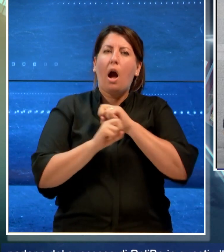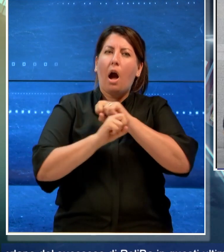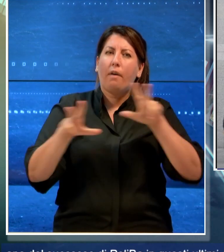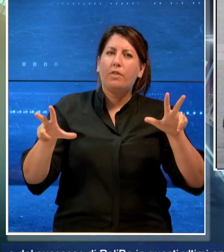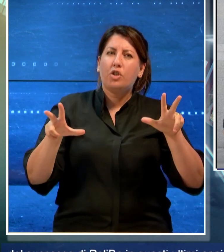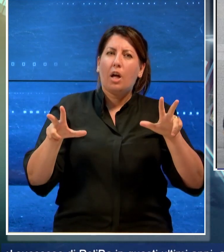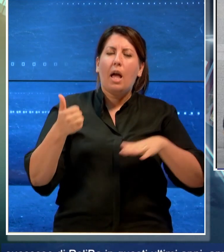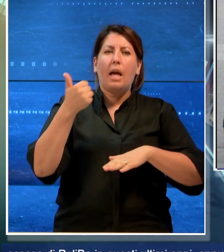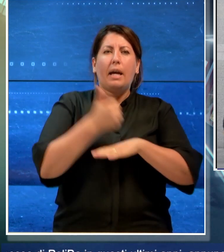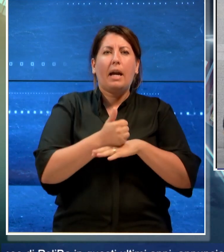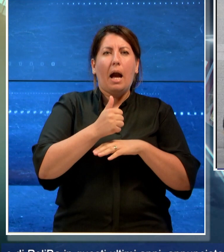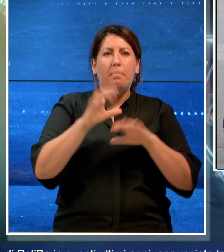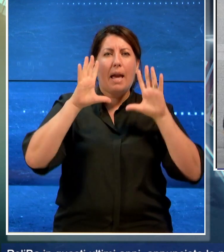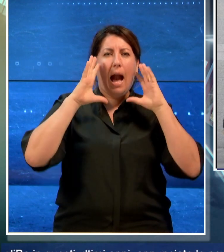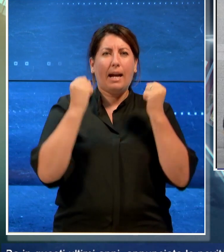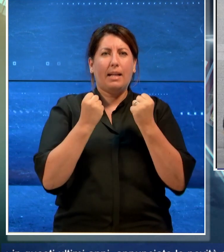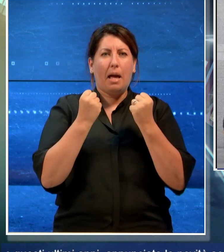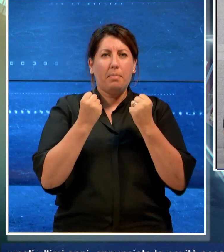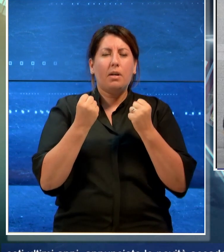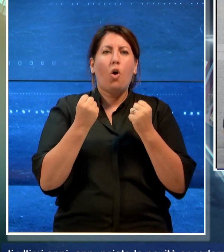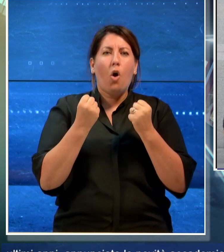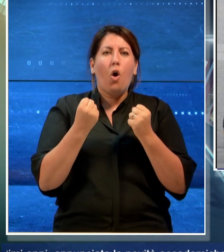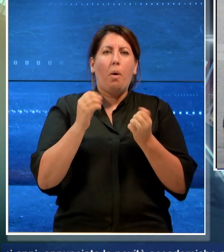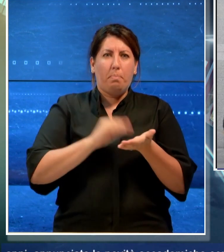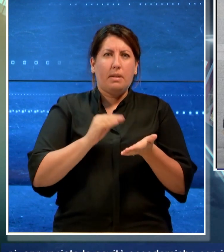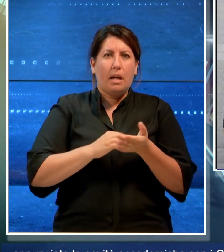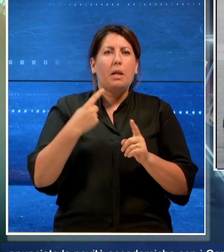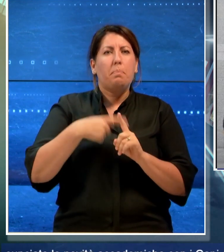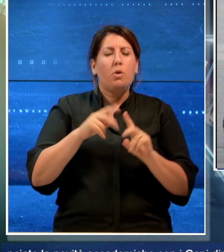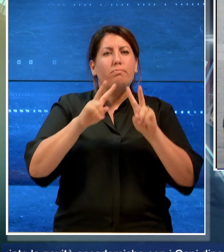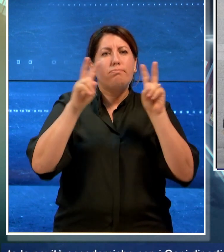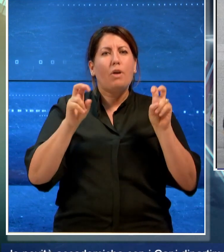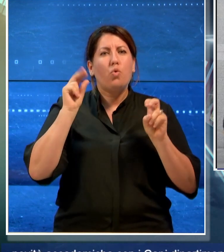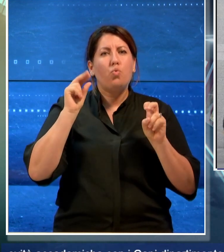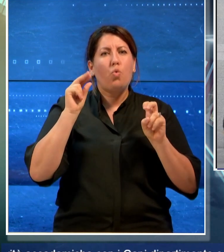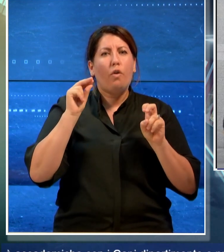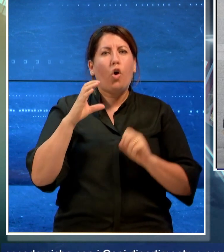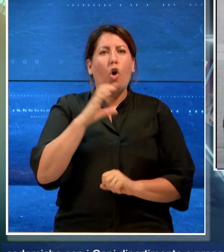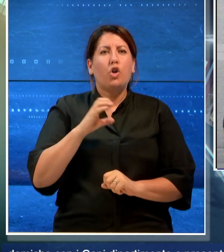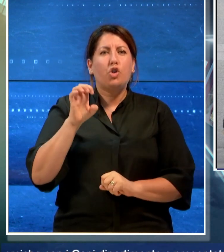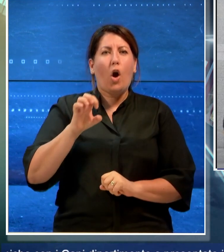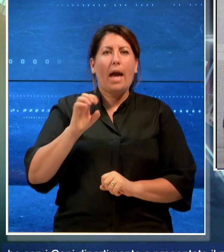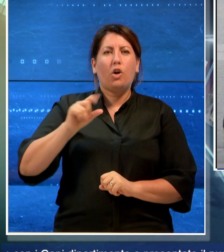i capi di dipartimento e presentato il nuovo podcast dal titolo Cogito Ergo STEM.